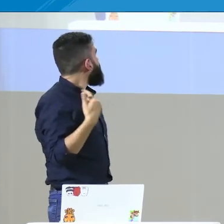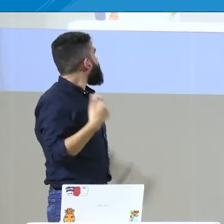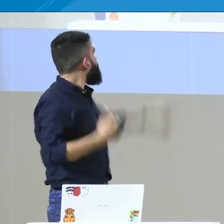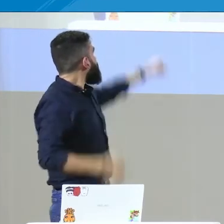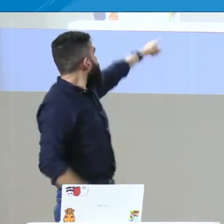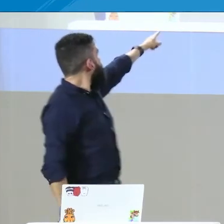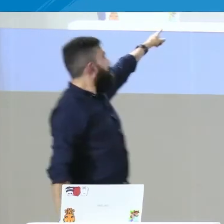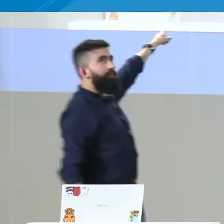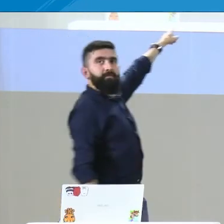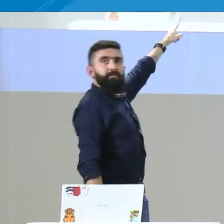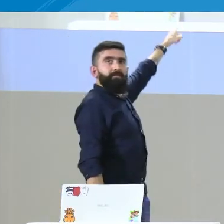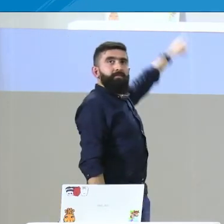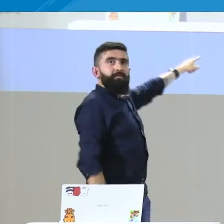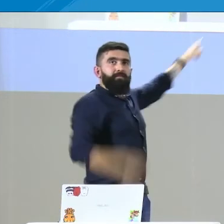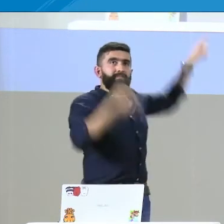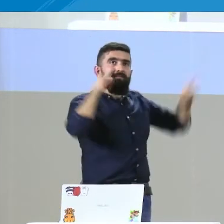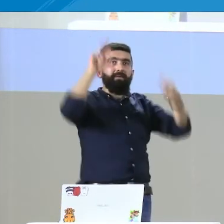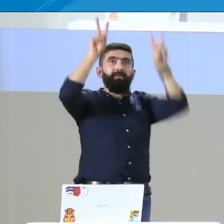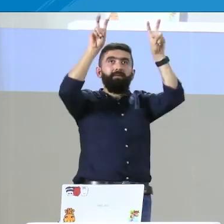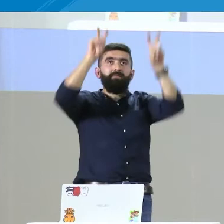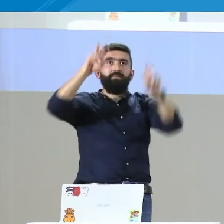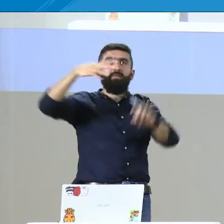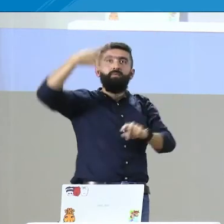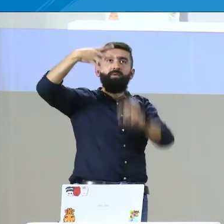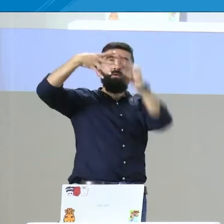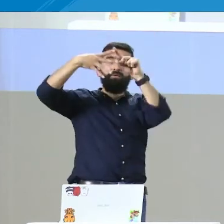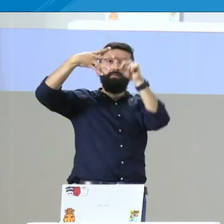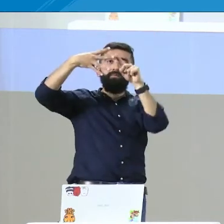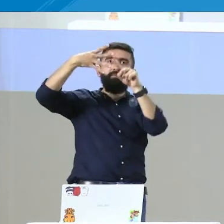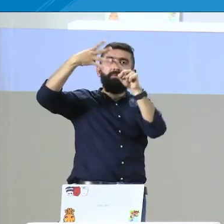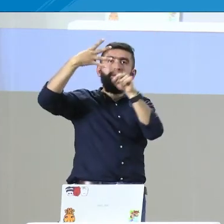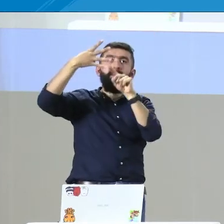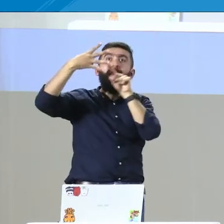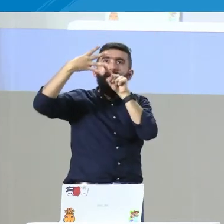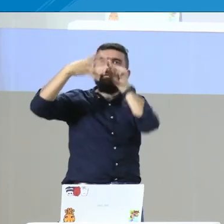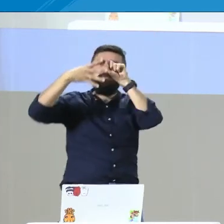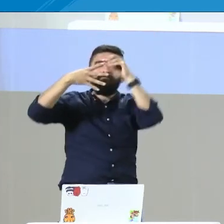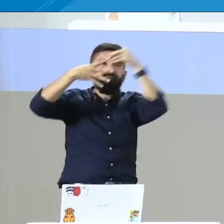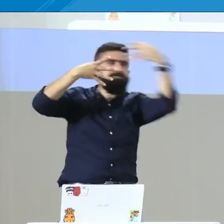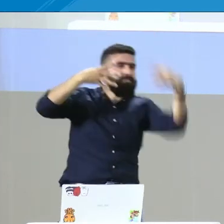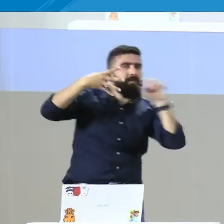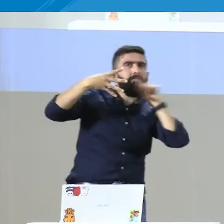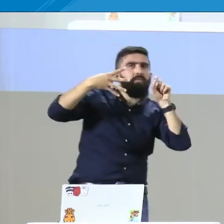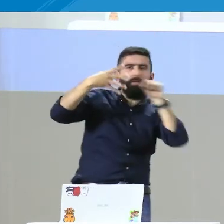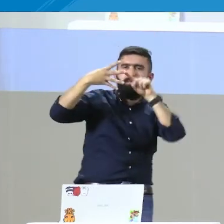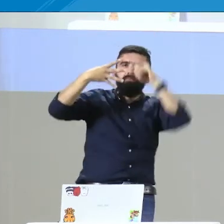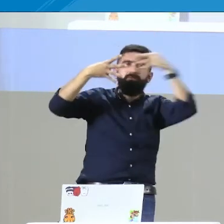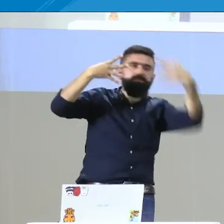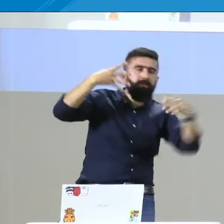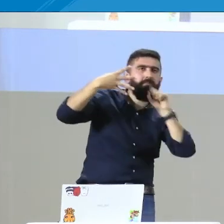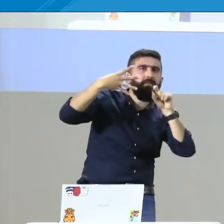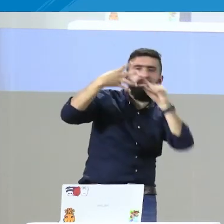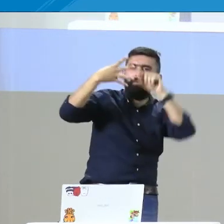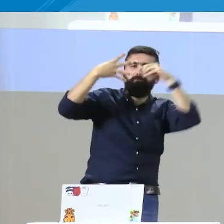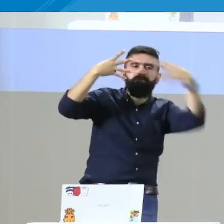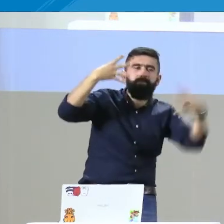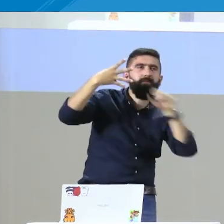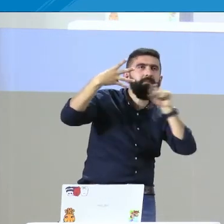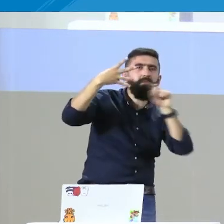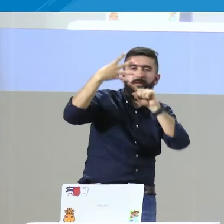¿Más? Aquí. Entonces, que son esas cuatro líneas de investigación. Entonces, en esta primera línea,